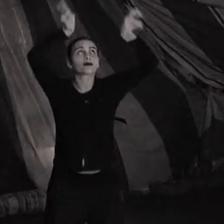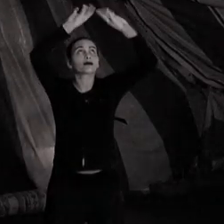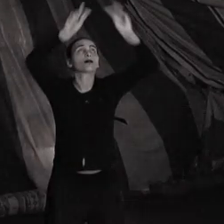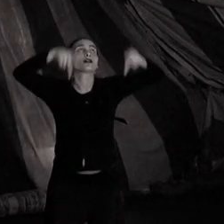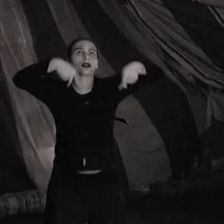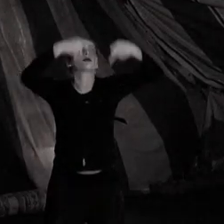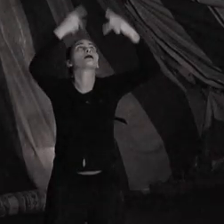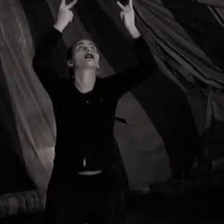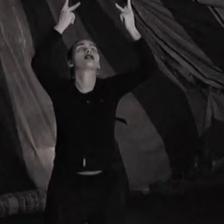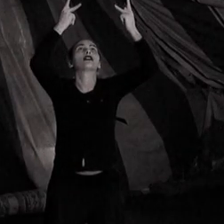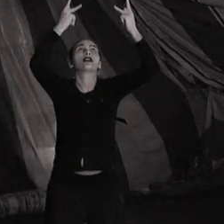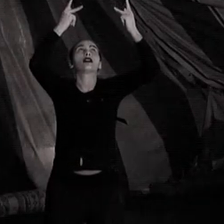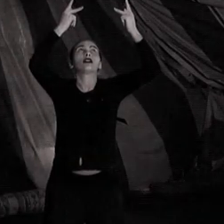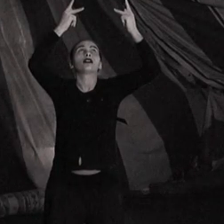ont un pays !